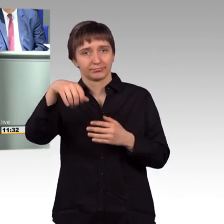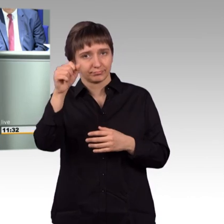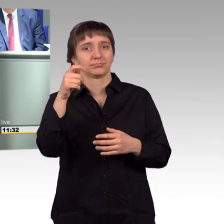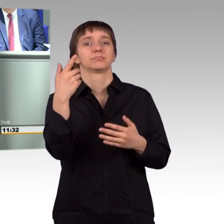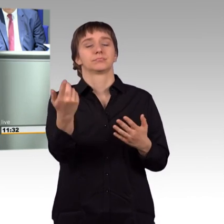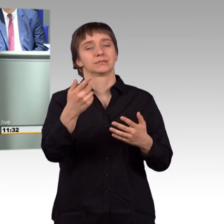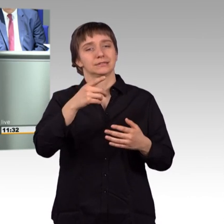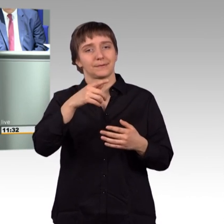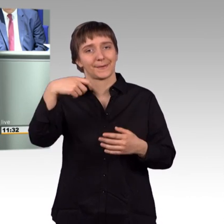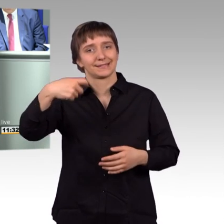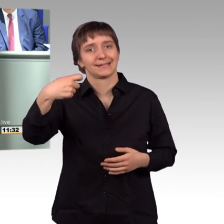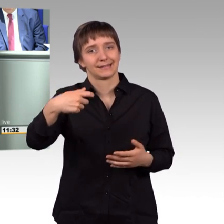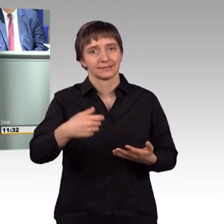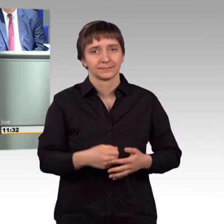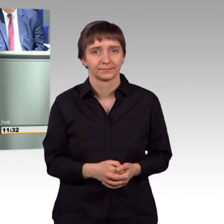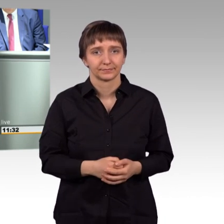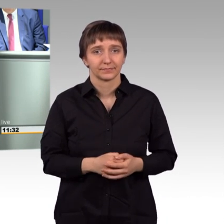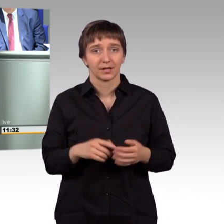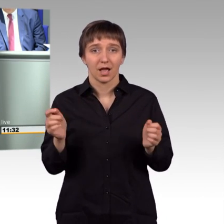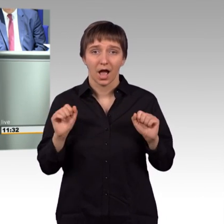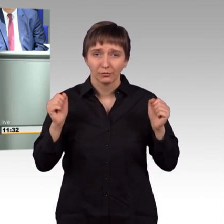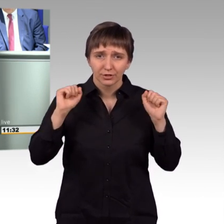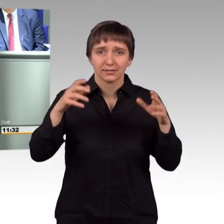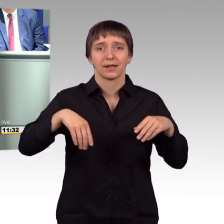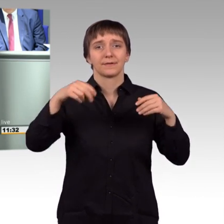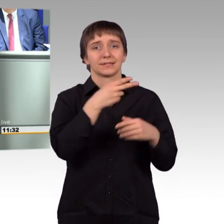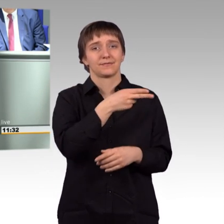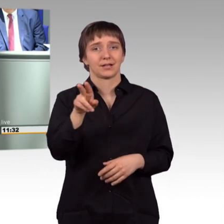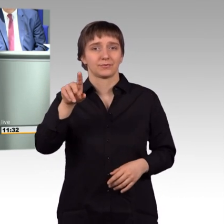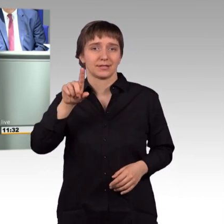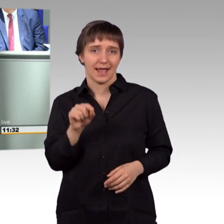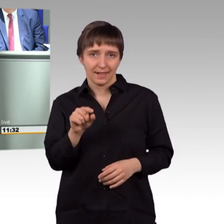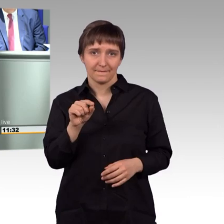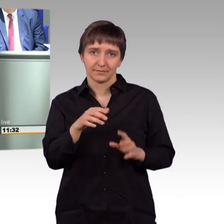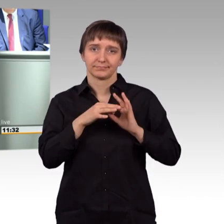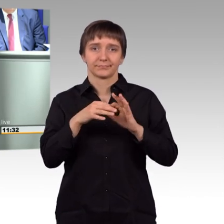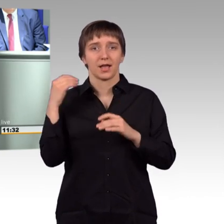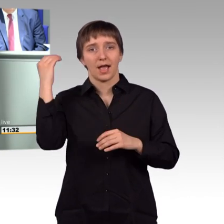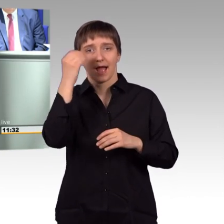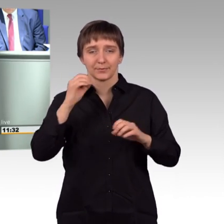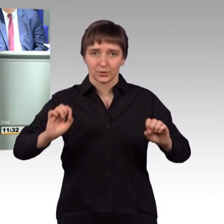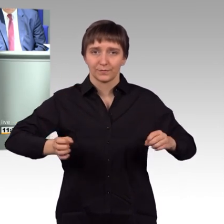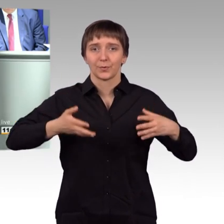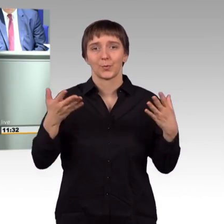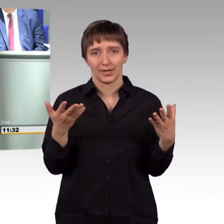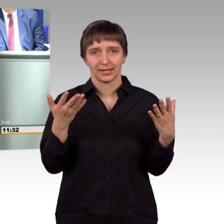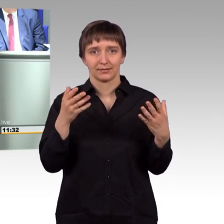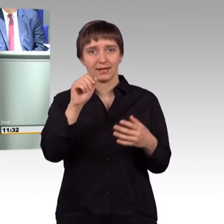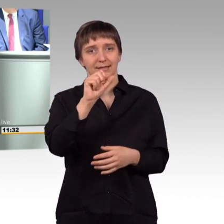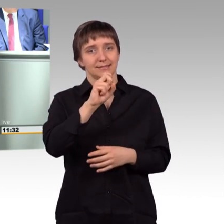Die Aufstände begannen im Jahr 2011 im Zuge des Arabischen Frühlings gegen das Assad-Regime. Die